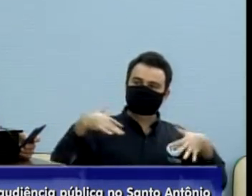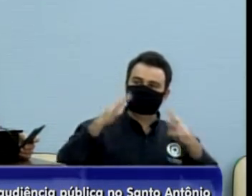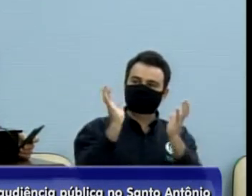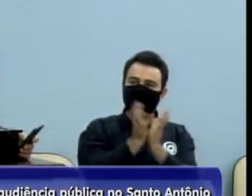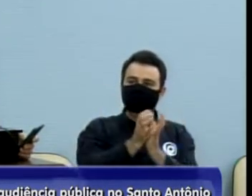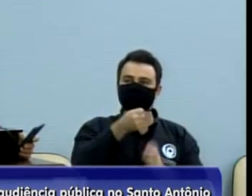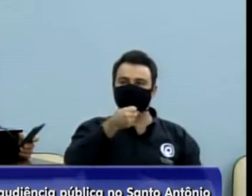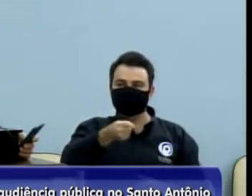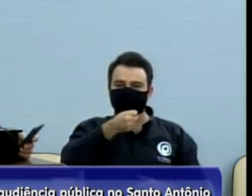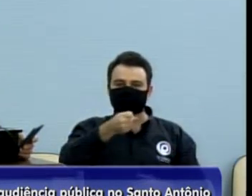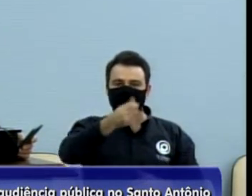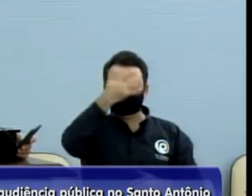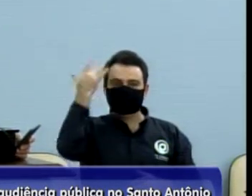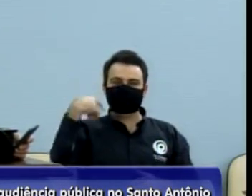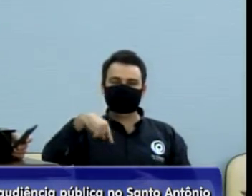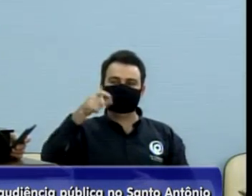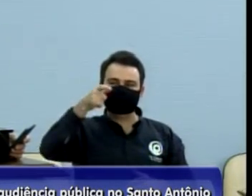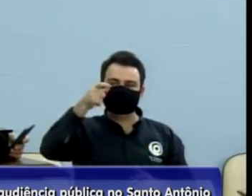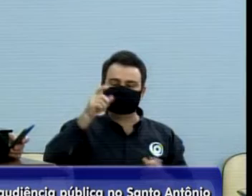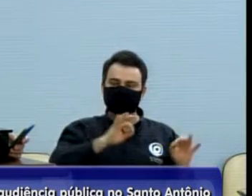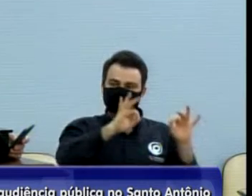telespectadores da TV Câmara,